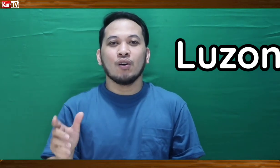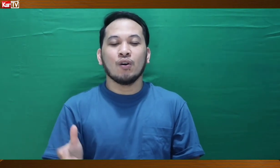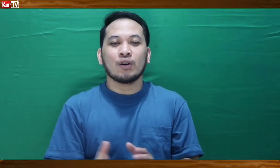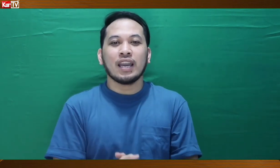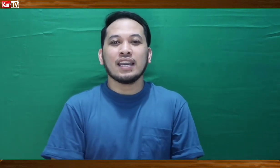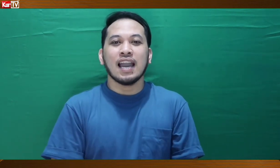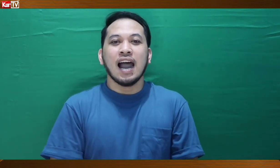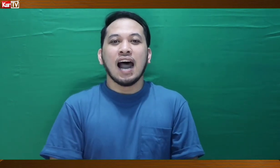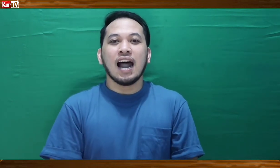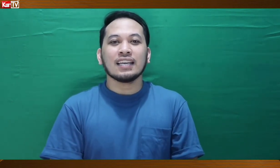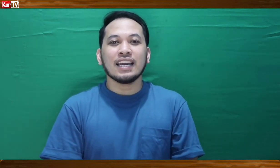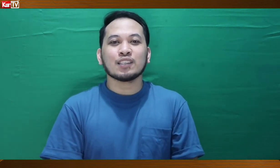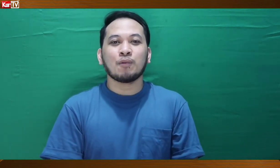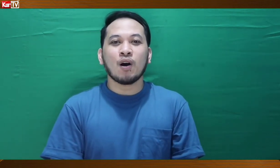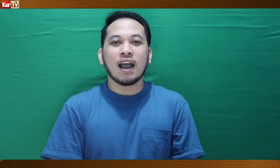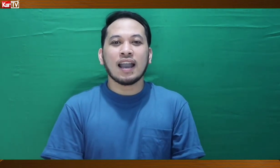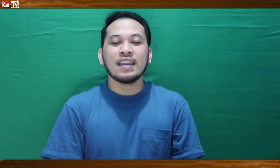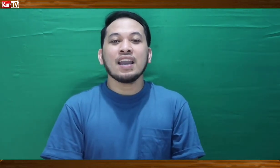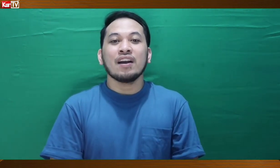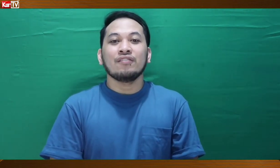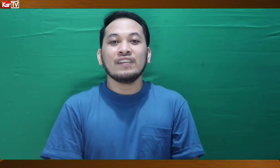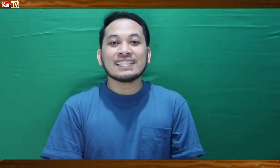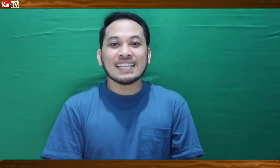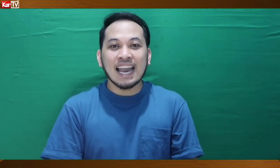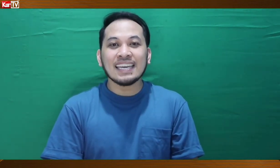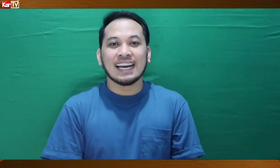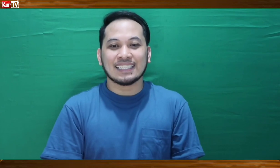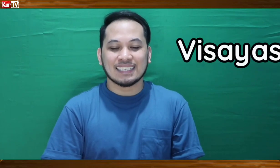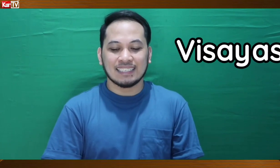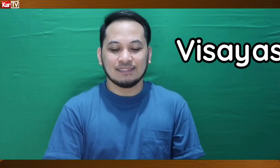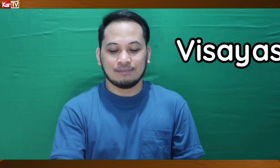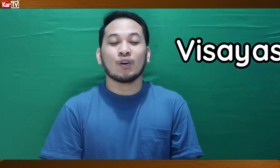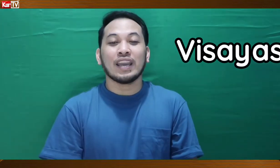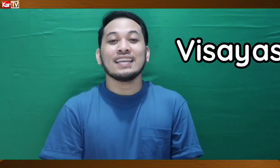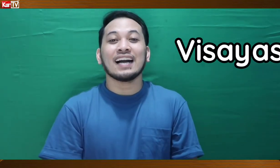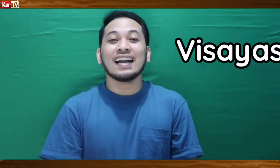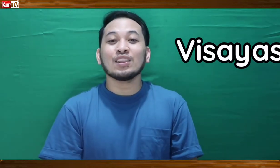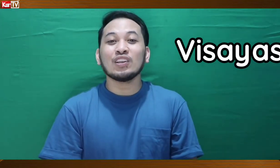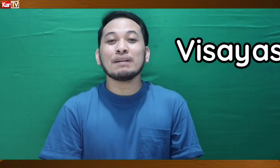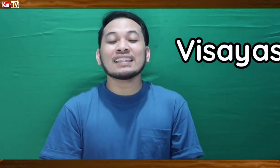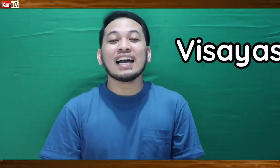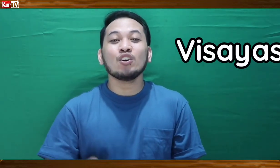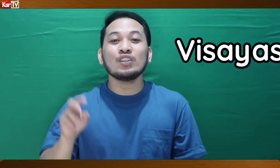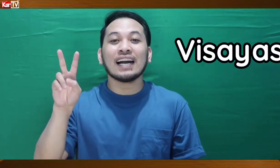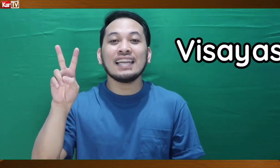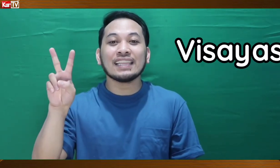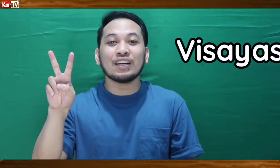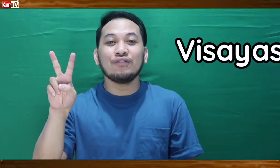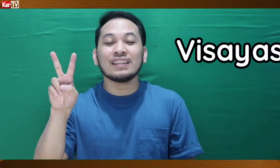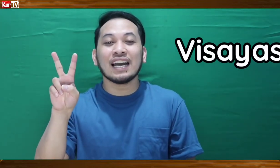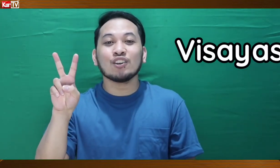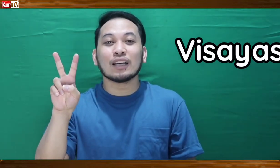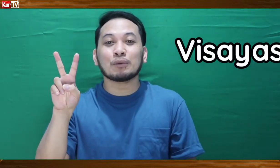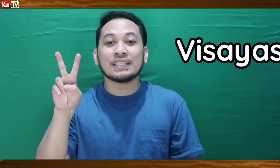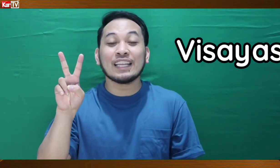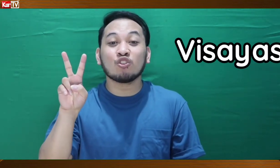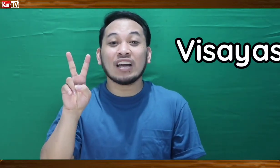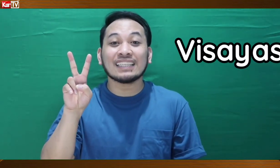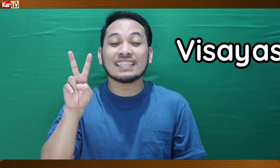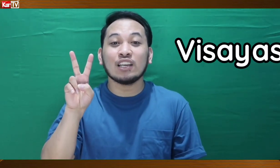Okay, ang next po ay Visayas. Okay, naka-ganto naman tayo, naka-letter V tayo, tapos iganto natin sa